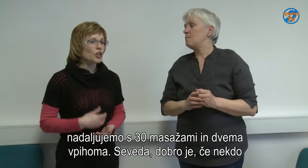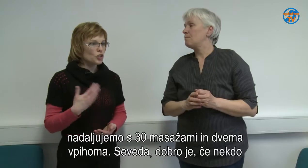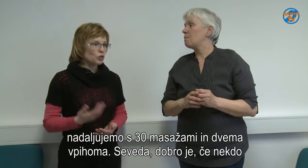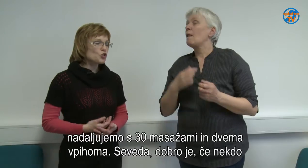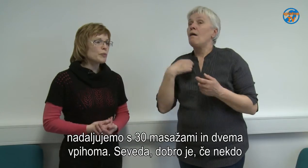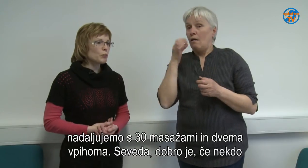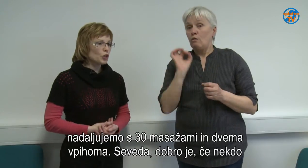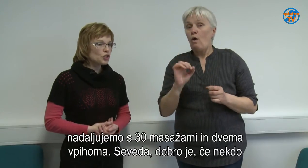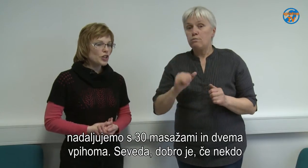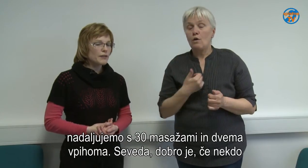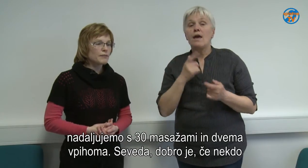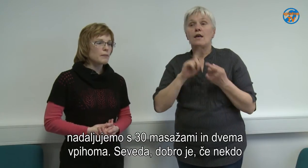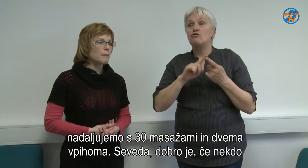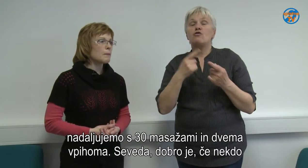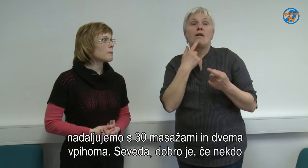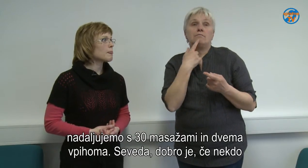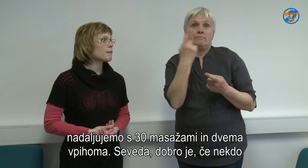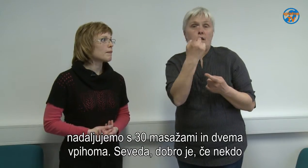dobro je, če nekdo čim prej pokliče